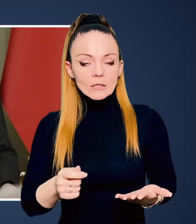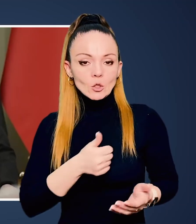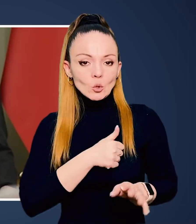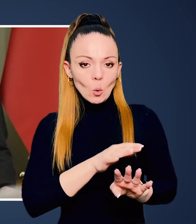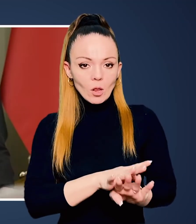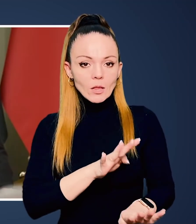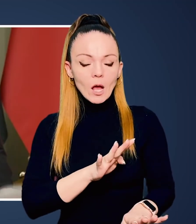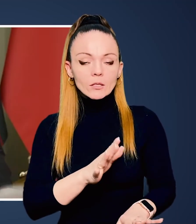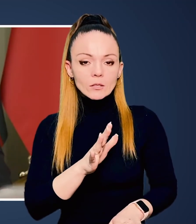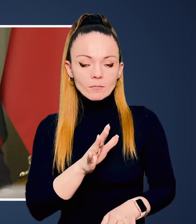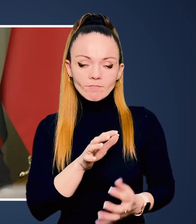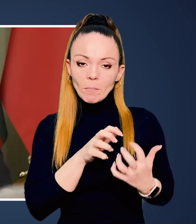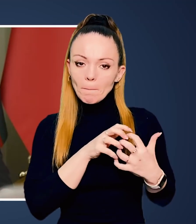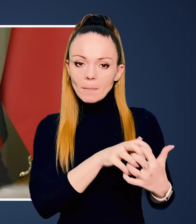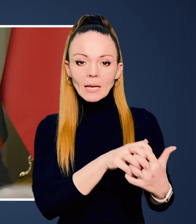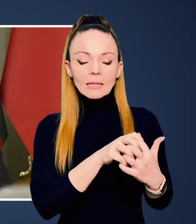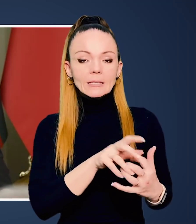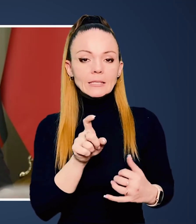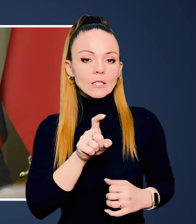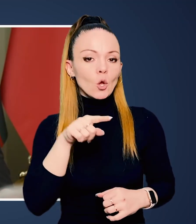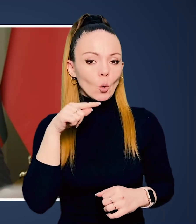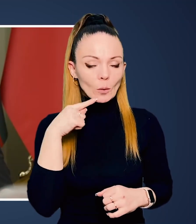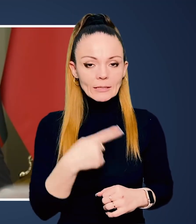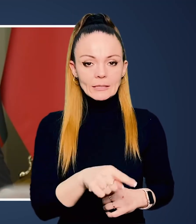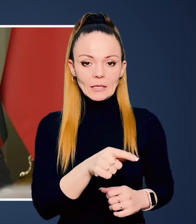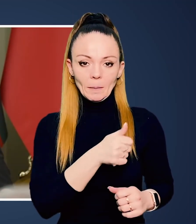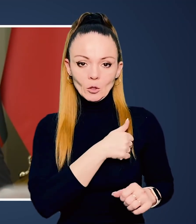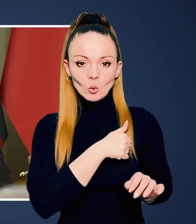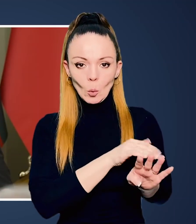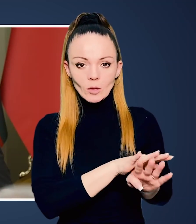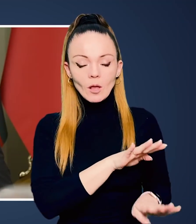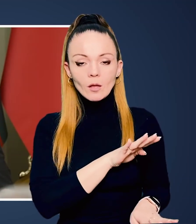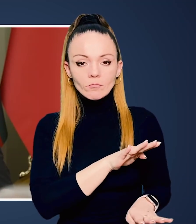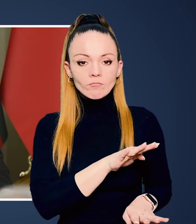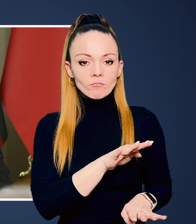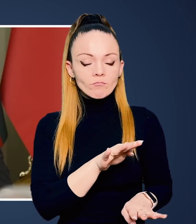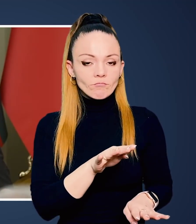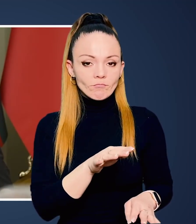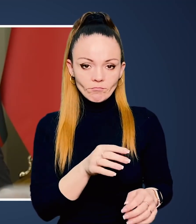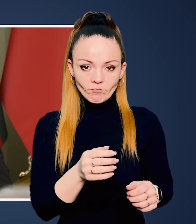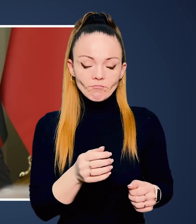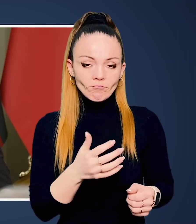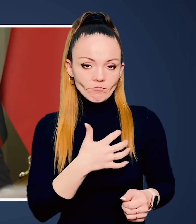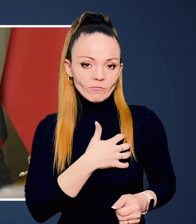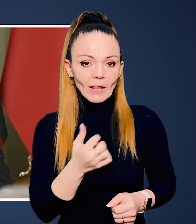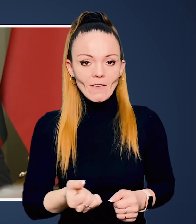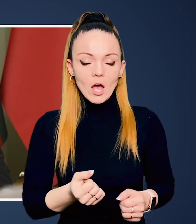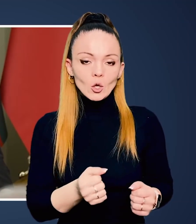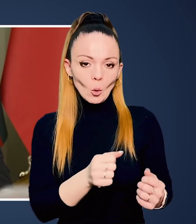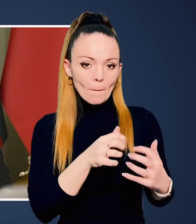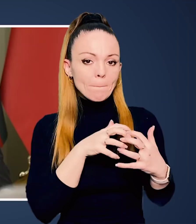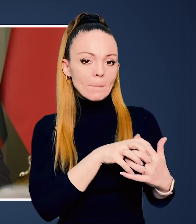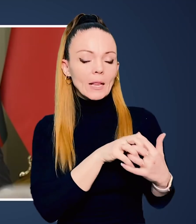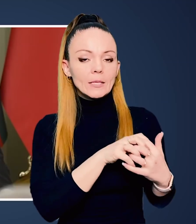Українські солдати билися з російськими солдатами. Вони твердо